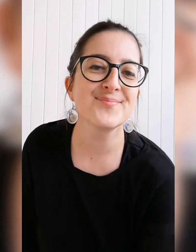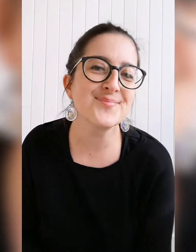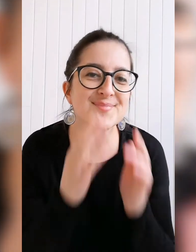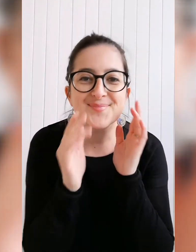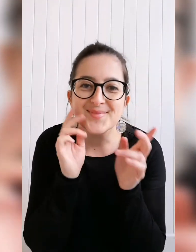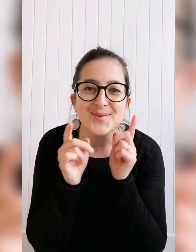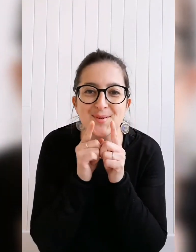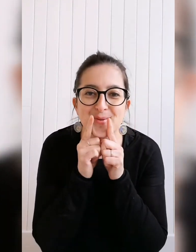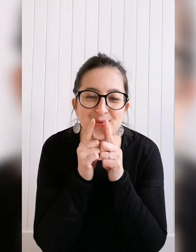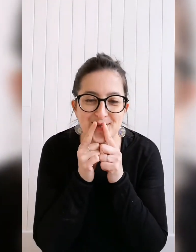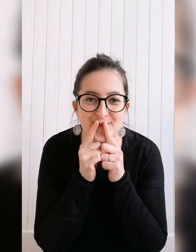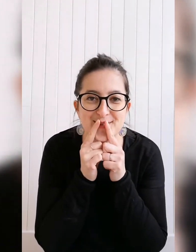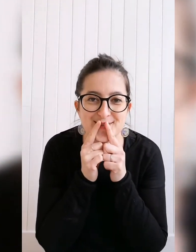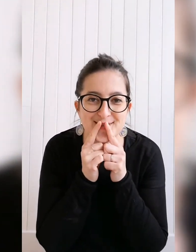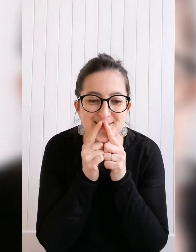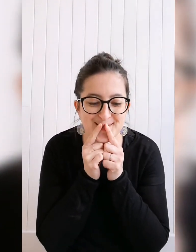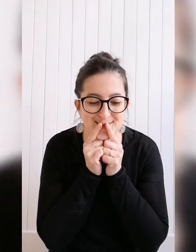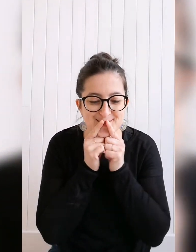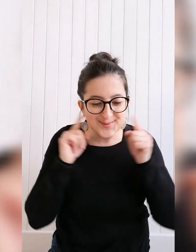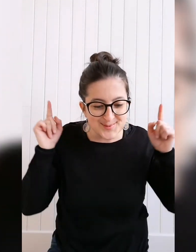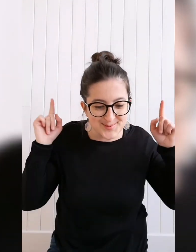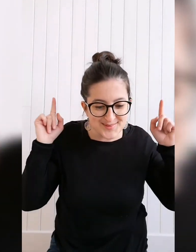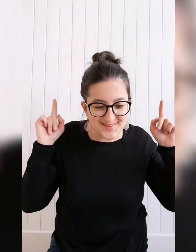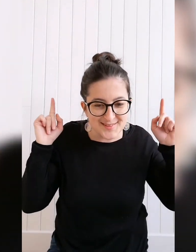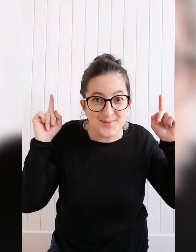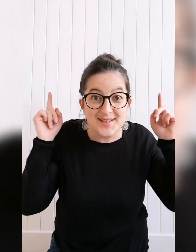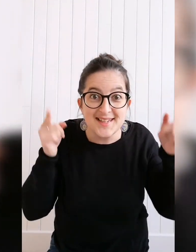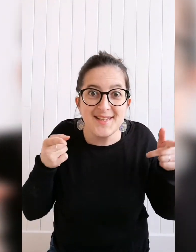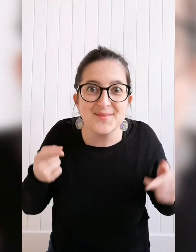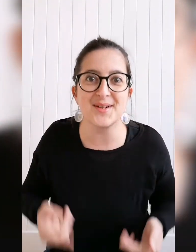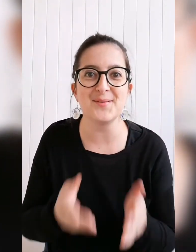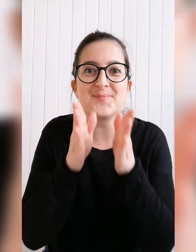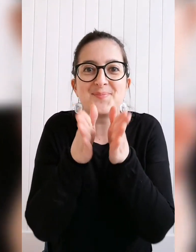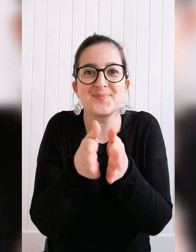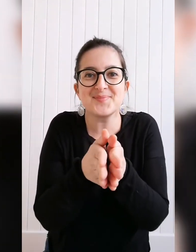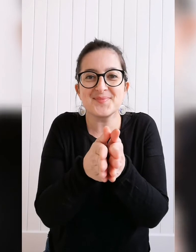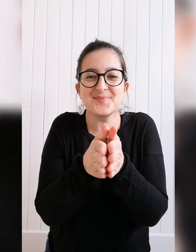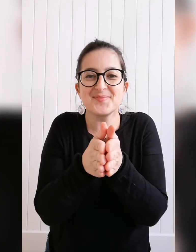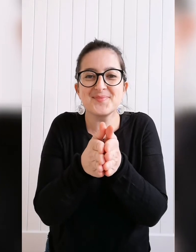Tandis que je réfléchisse, le signe « livre ». Livre.